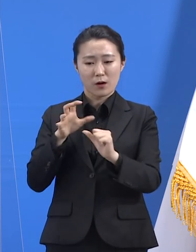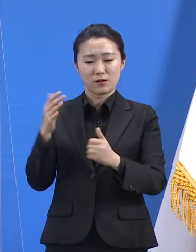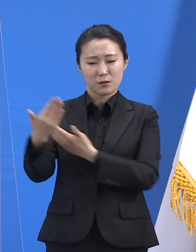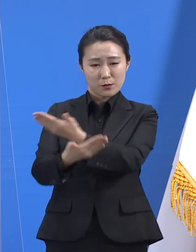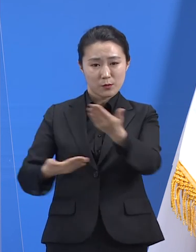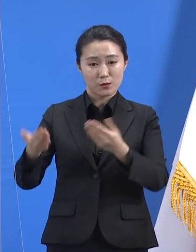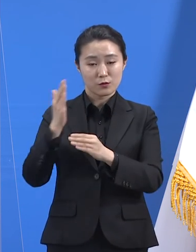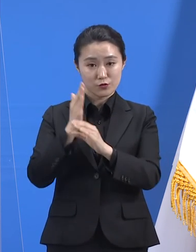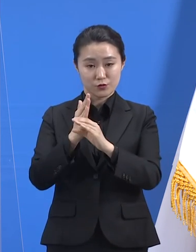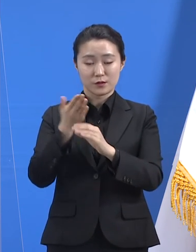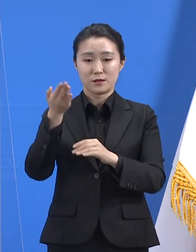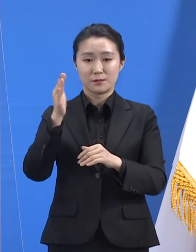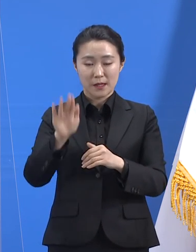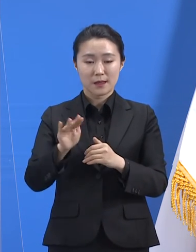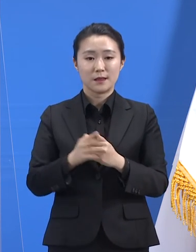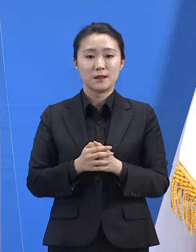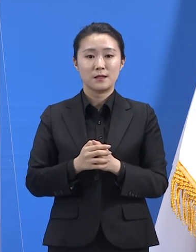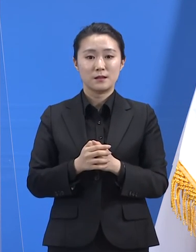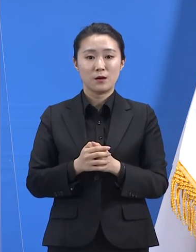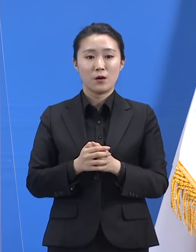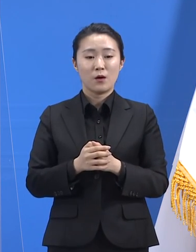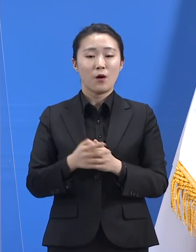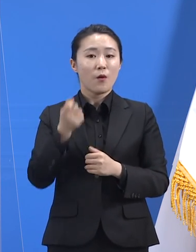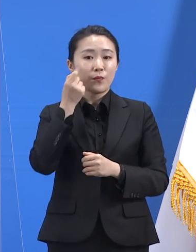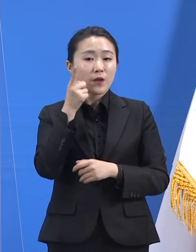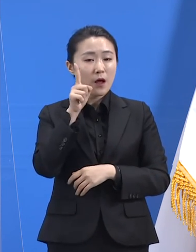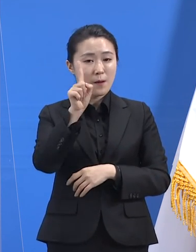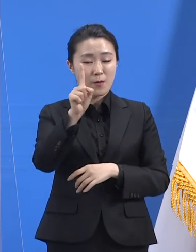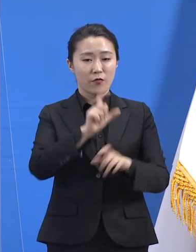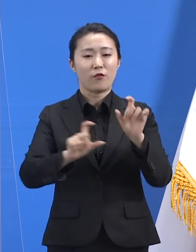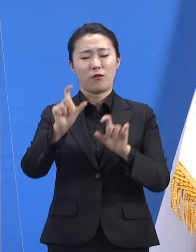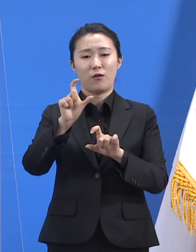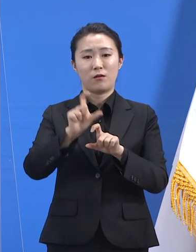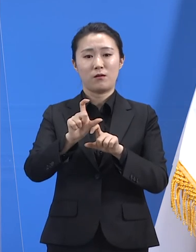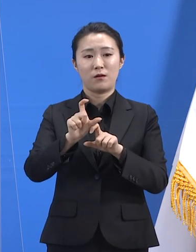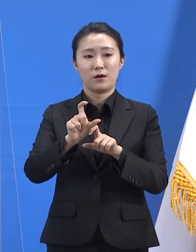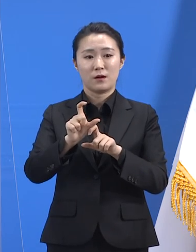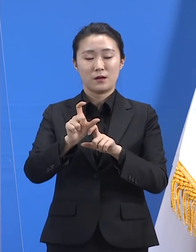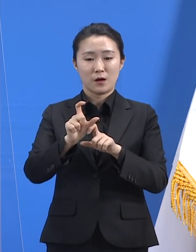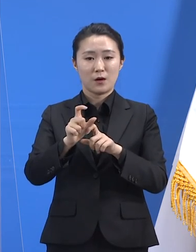정기적으로 온라인 협의회를 개최하면서 네트워크를 강화해 가고 있습니다.